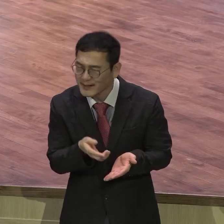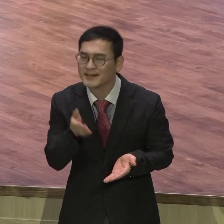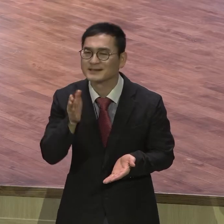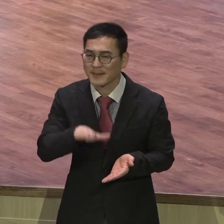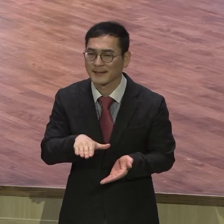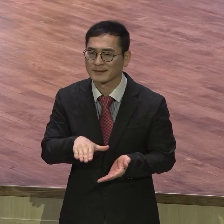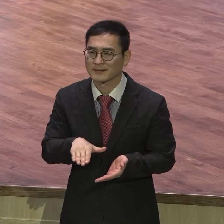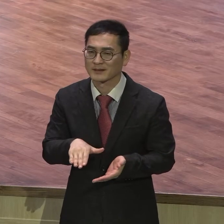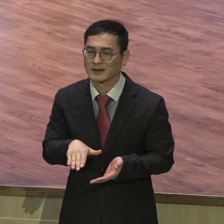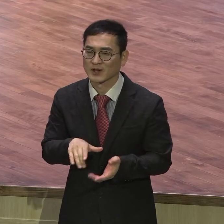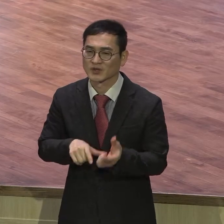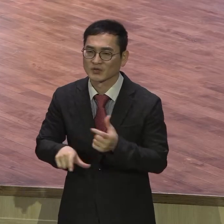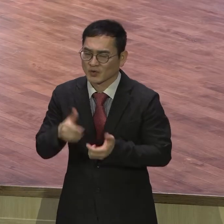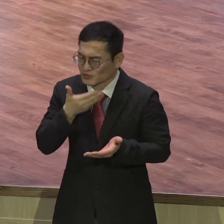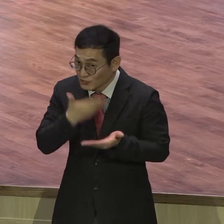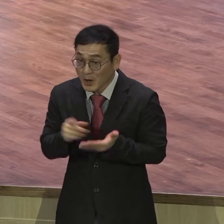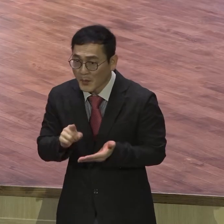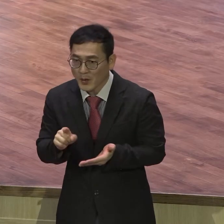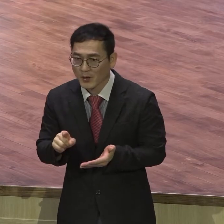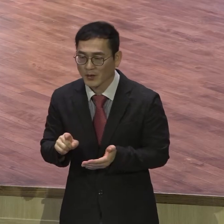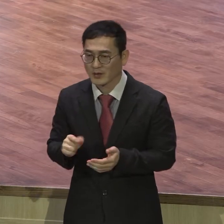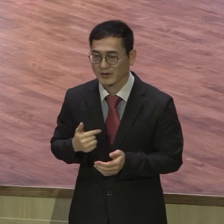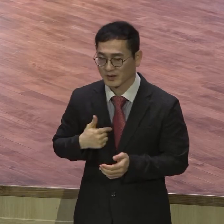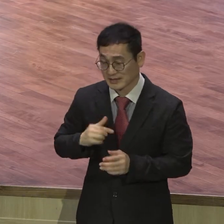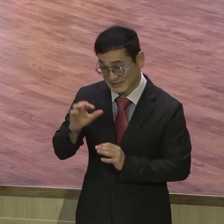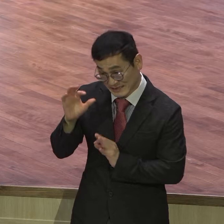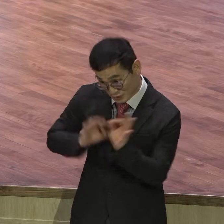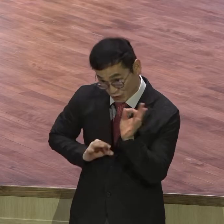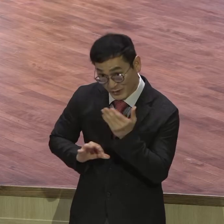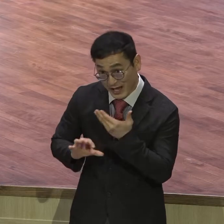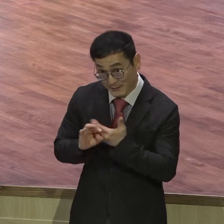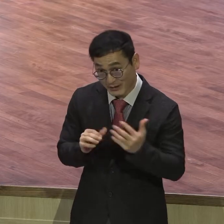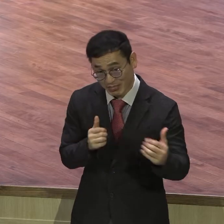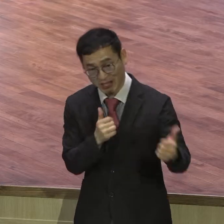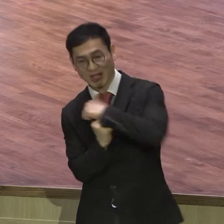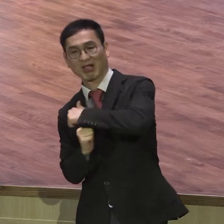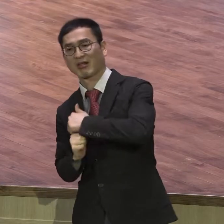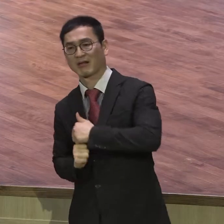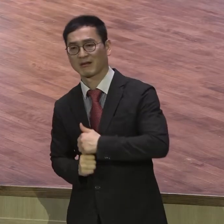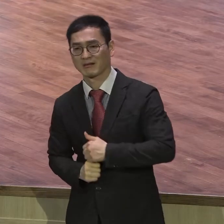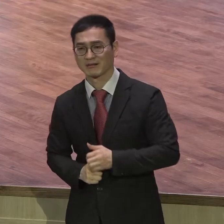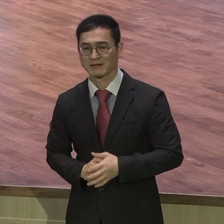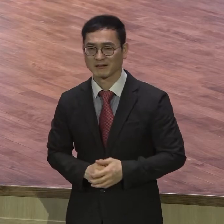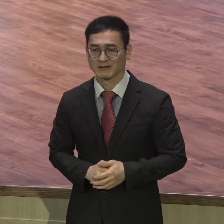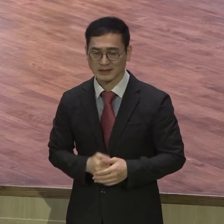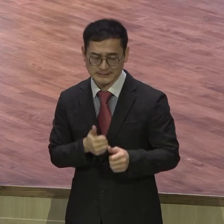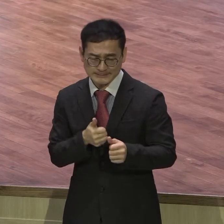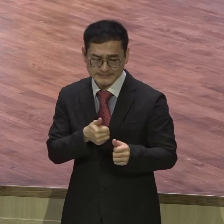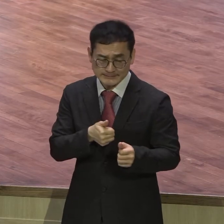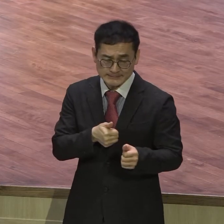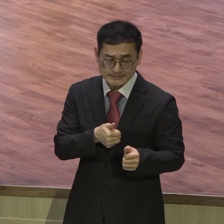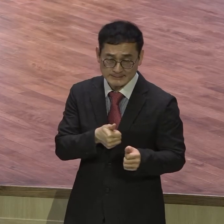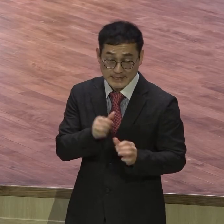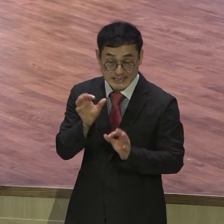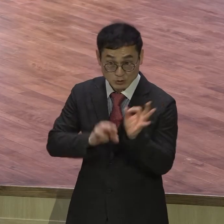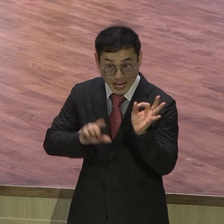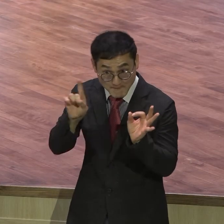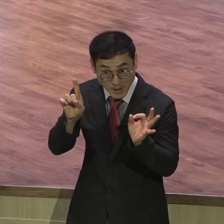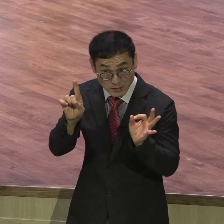두어버리는 순간 잘 이끌어 가도 행복이 좋았는데 막 패착이 되어버려요. 그 악수 하나 바람에